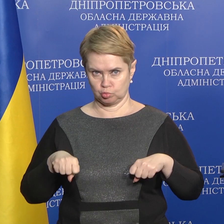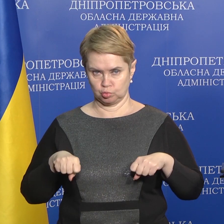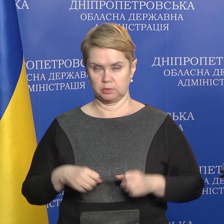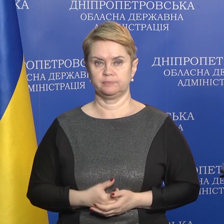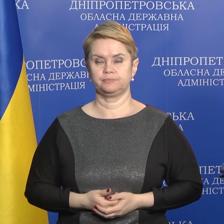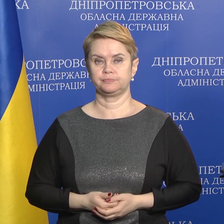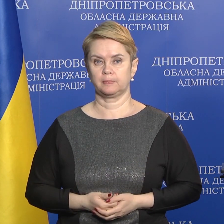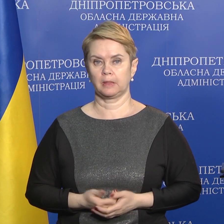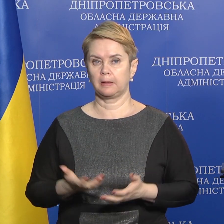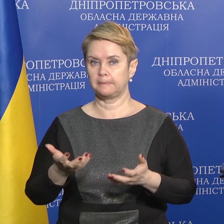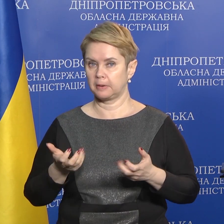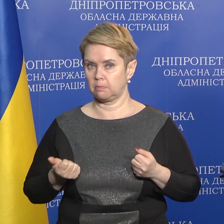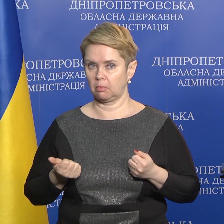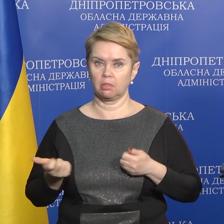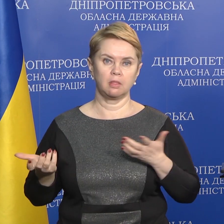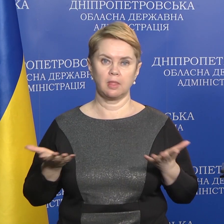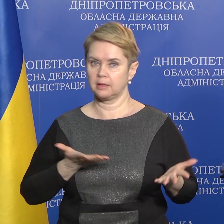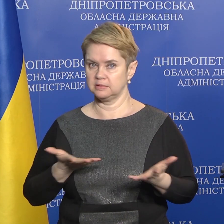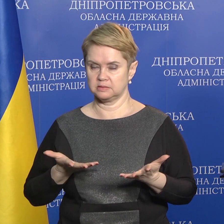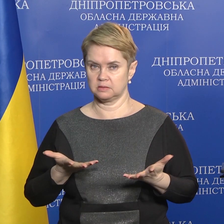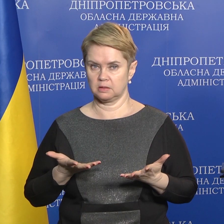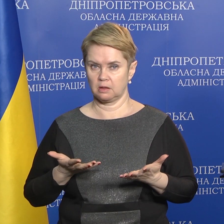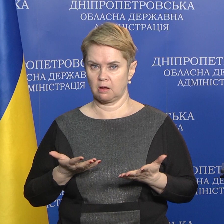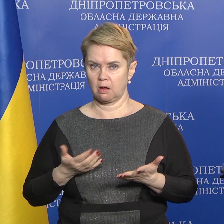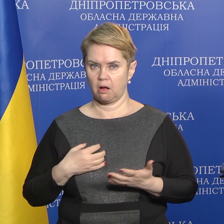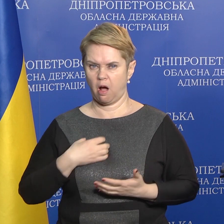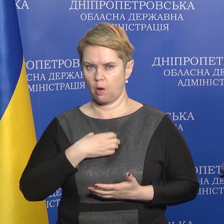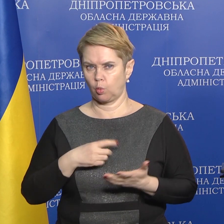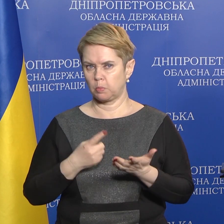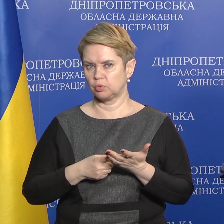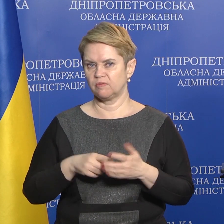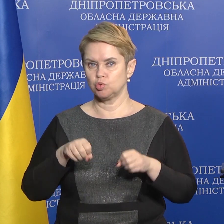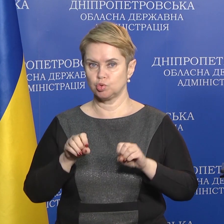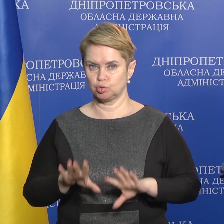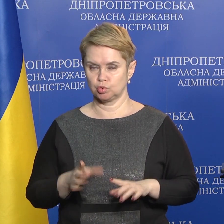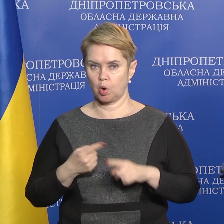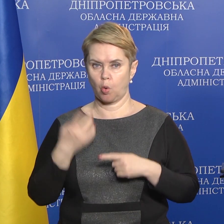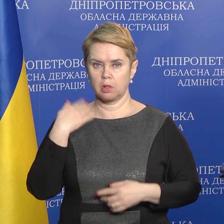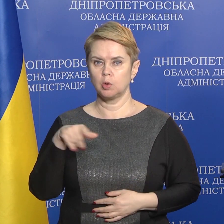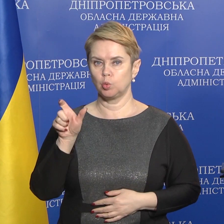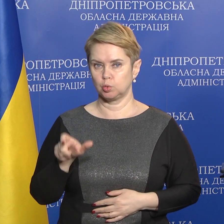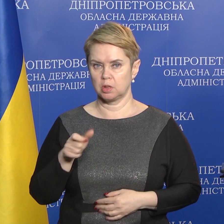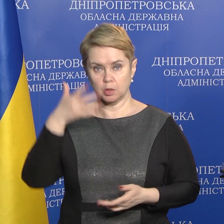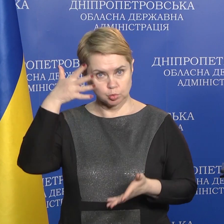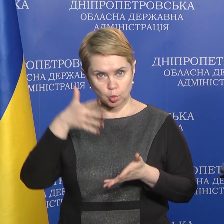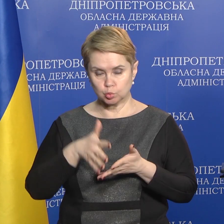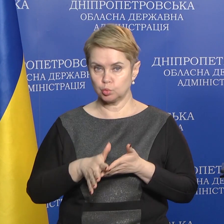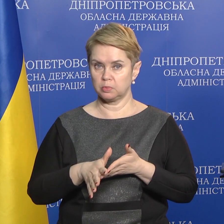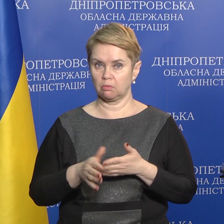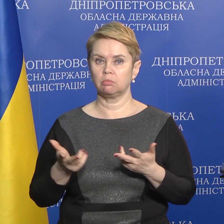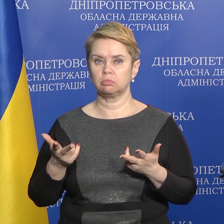приймати якісь аргументовані рішення, коли людина зрозуміє.